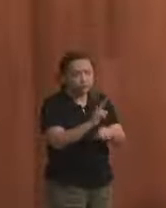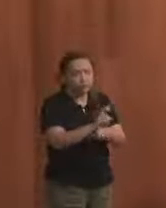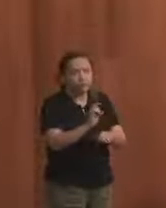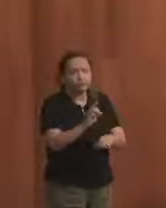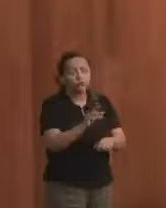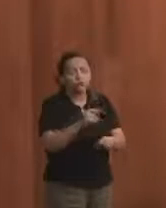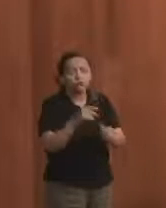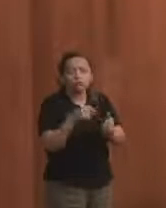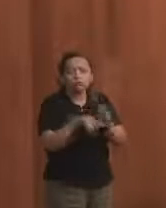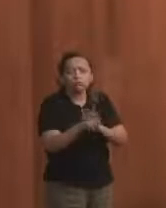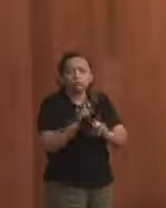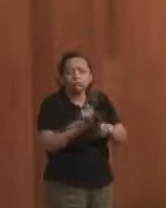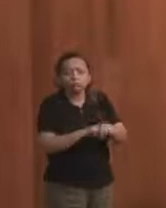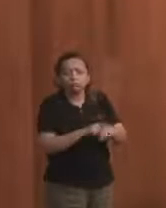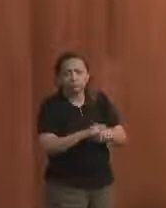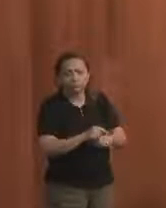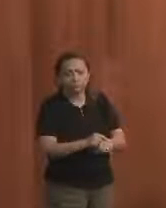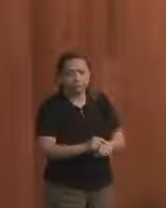para a forma.